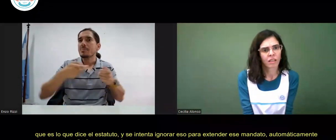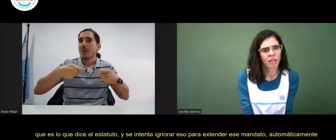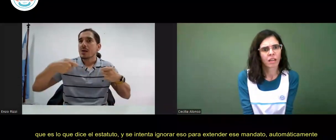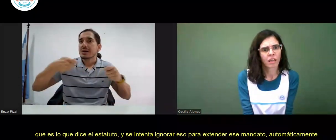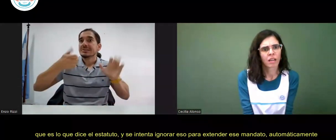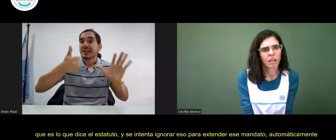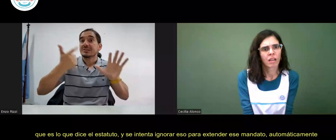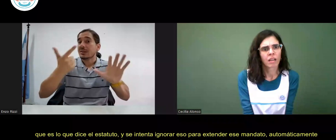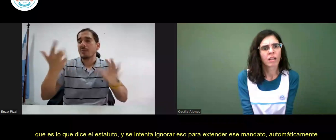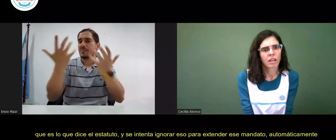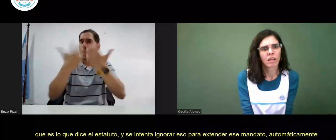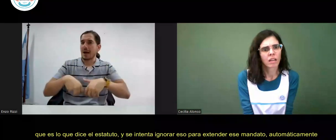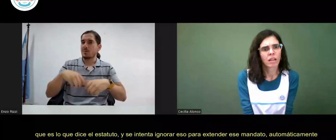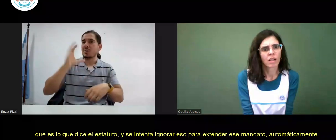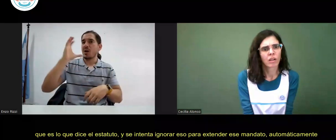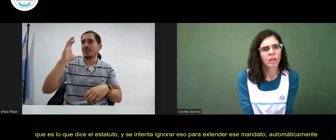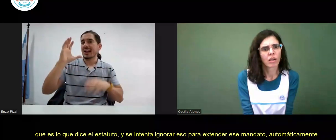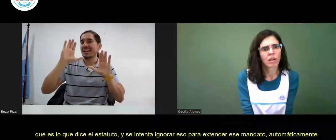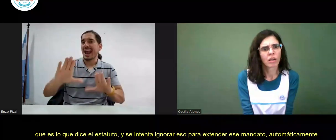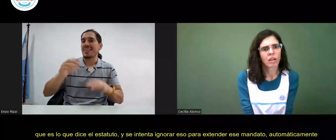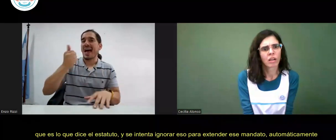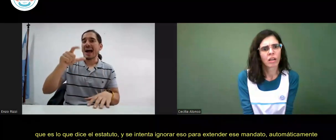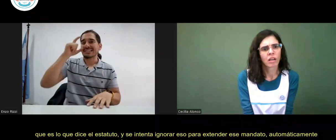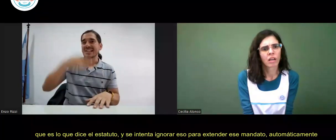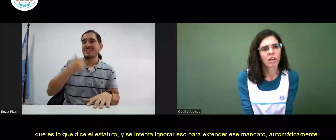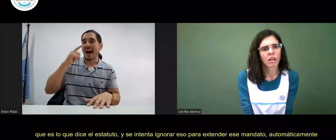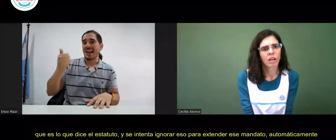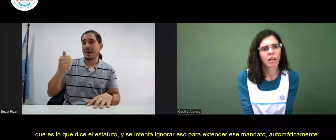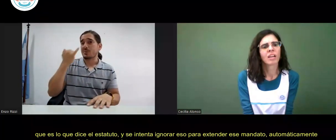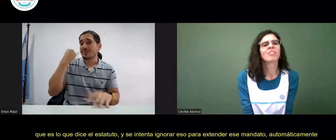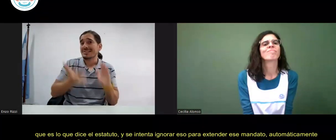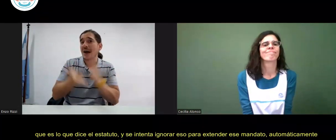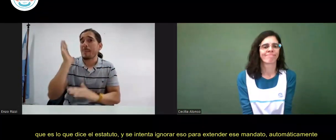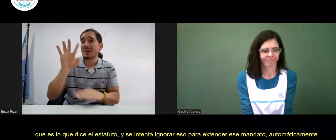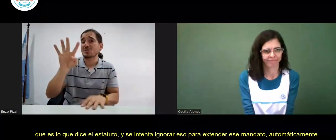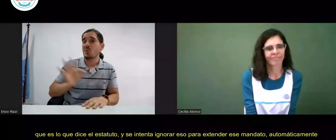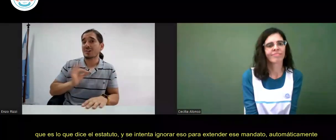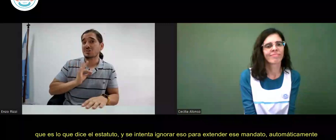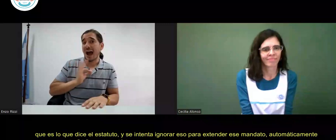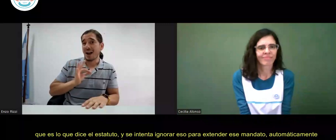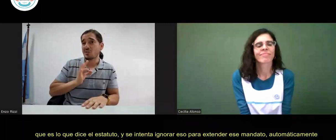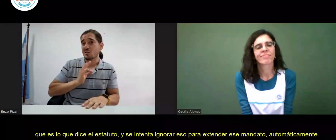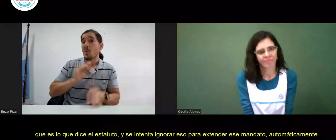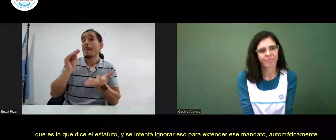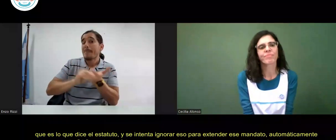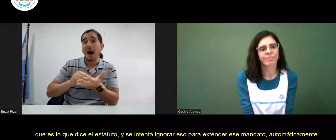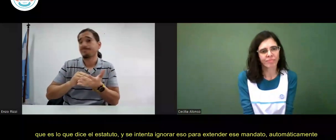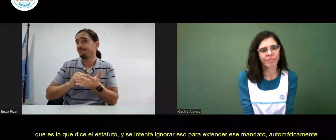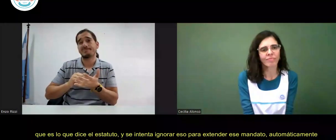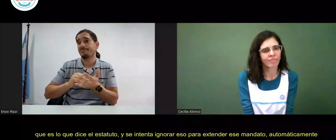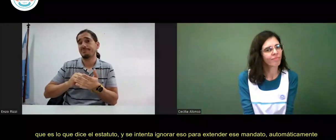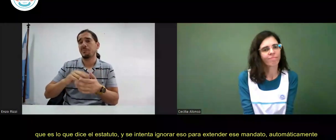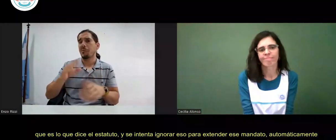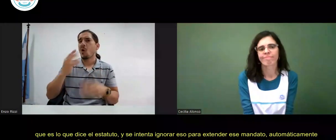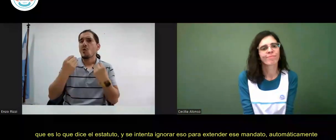y se intenta ignorar eso para extender ese mandato, automáticamente la CAS queda céfala, porque ya venció el mandato.